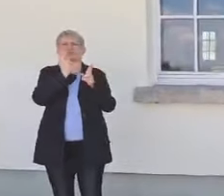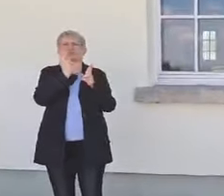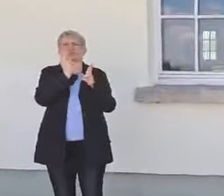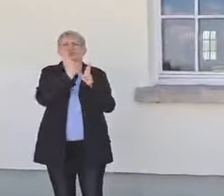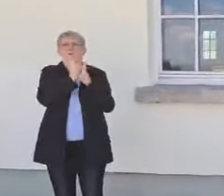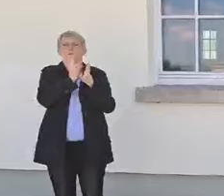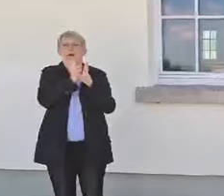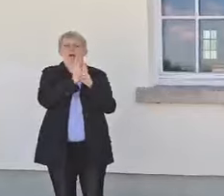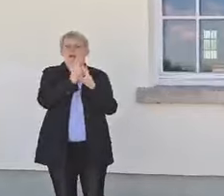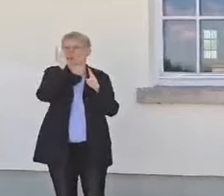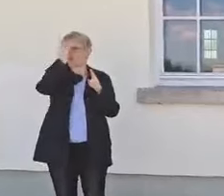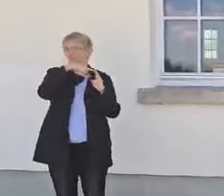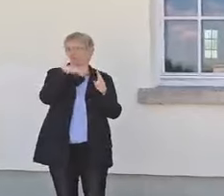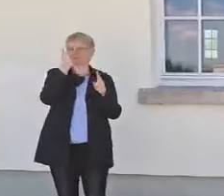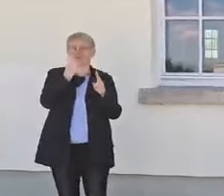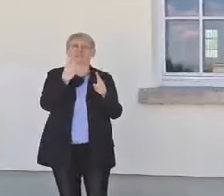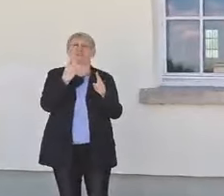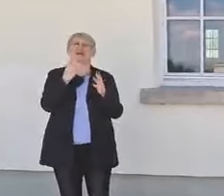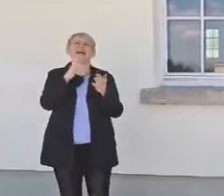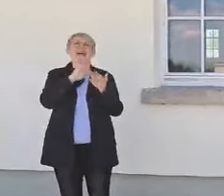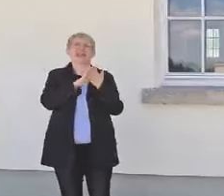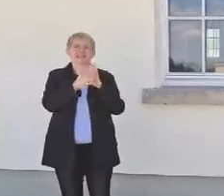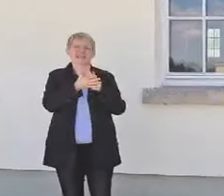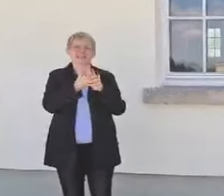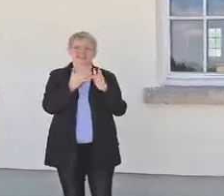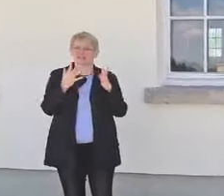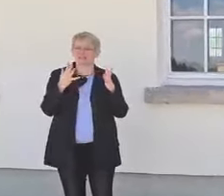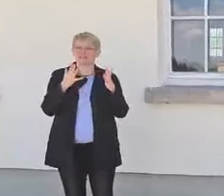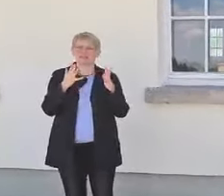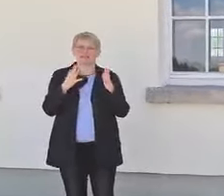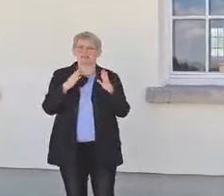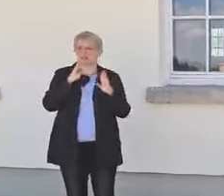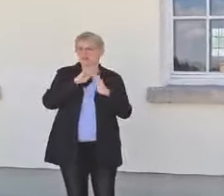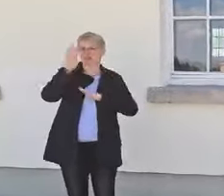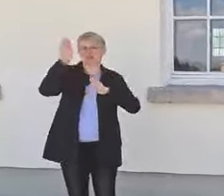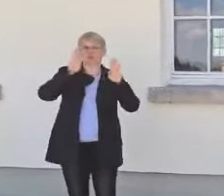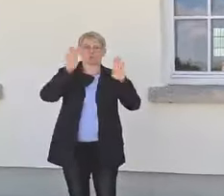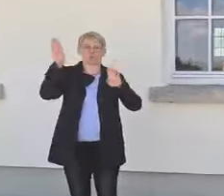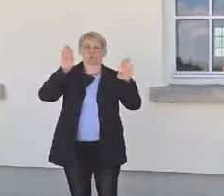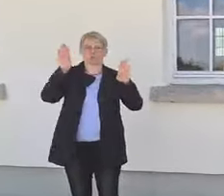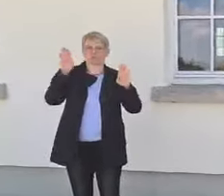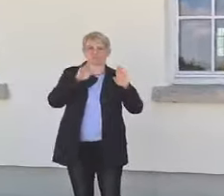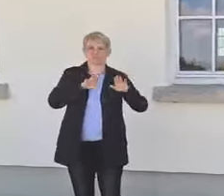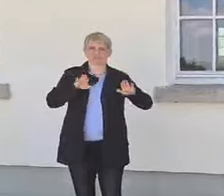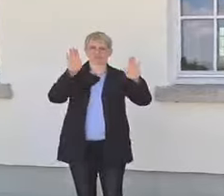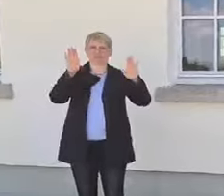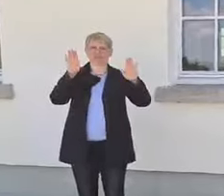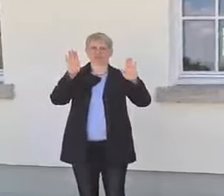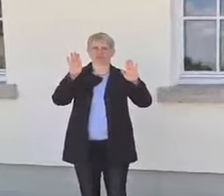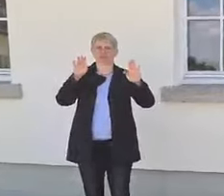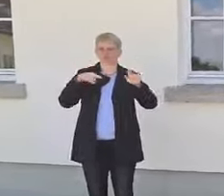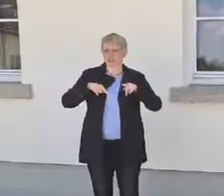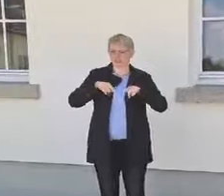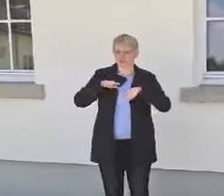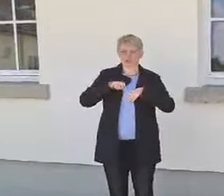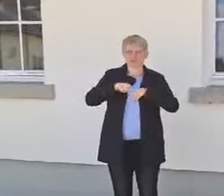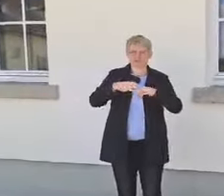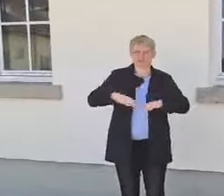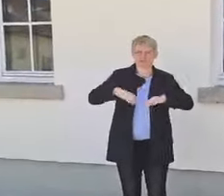tatsächlich schon Hände, unzählige Hände, die sich zum Hitlergruß erheben, entgegengesetzt marschierende Stiefel. Dann auf dem